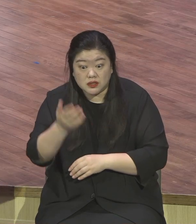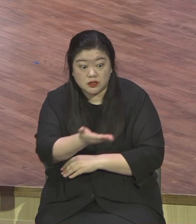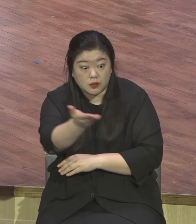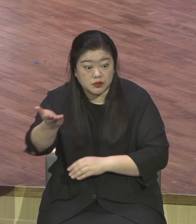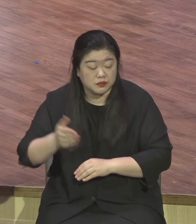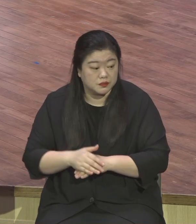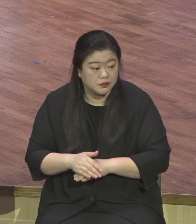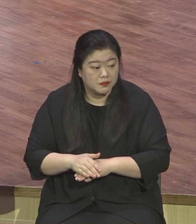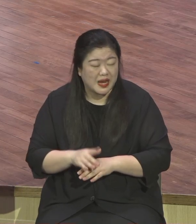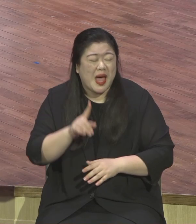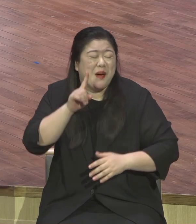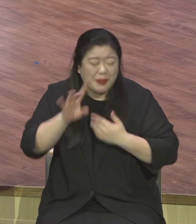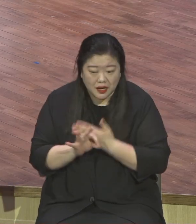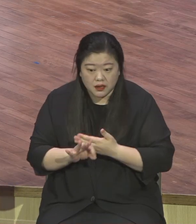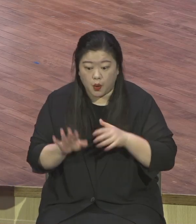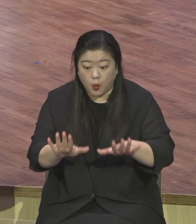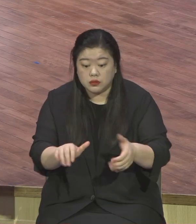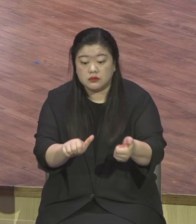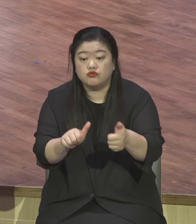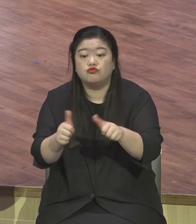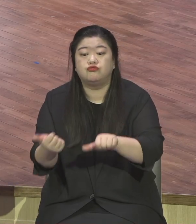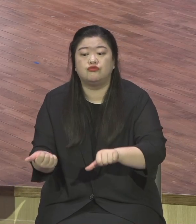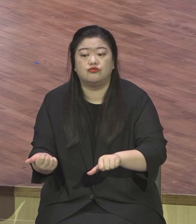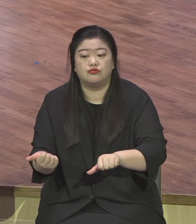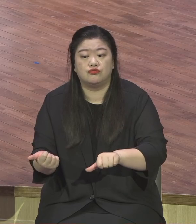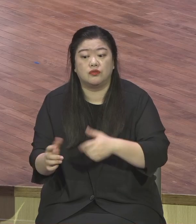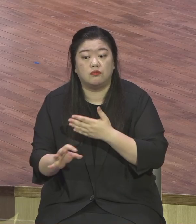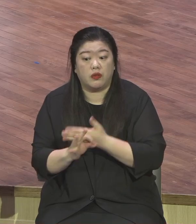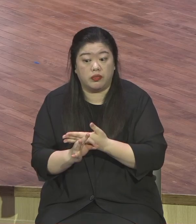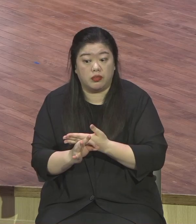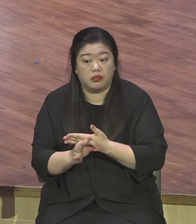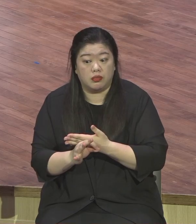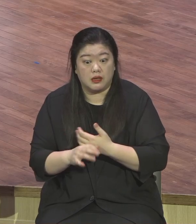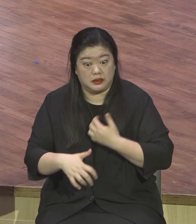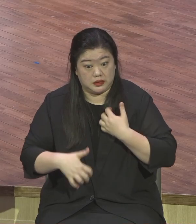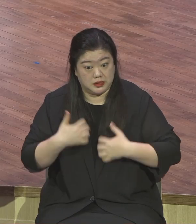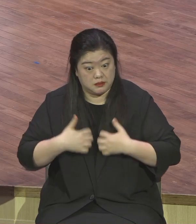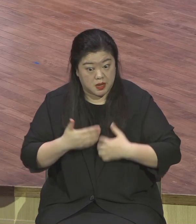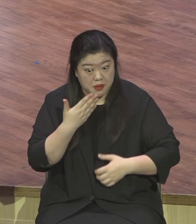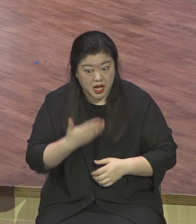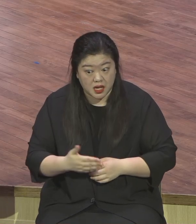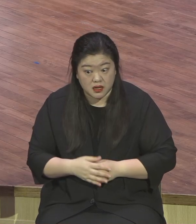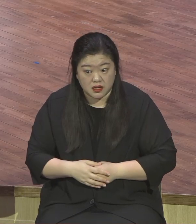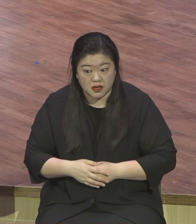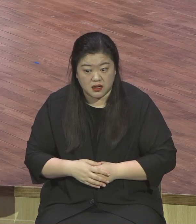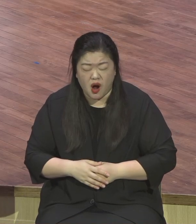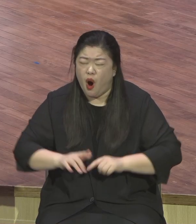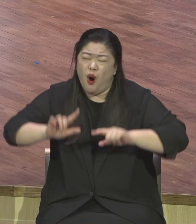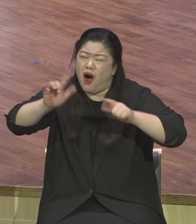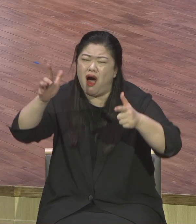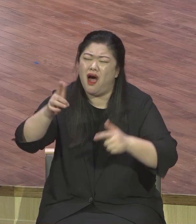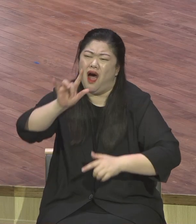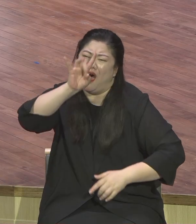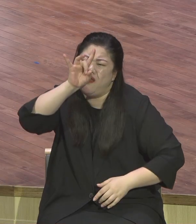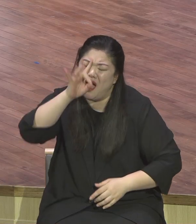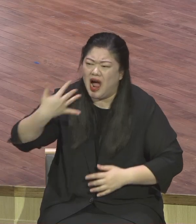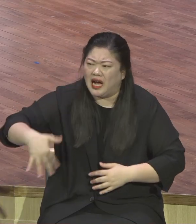천국 가는 우리 아버지 어머니가 다 그랬어요 뭐 울고 짜고 무슨 불안해하고 뭐 후회하고